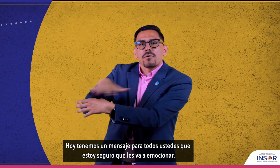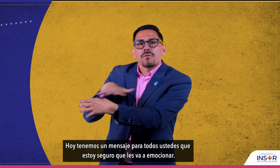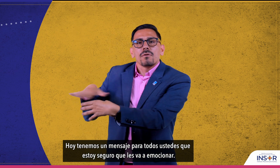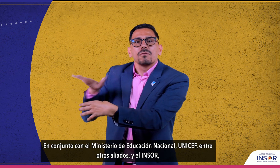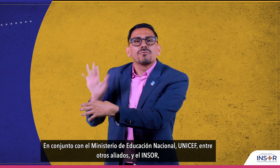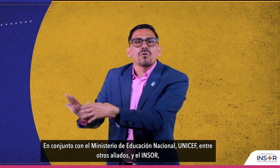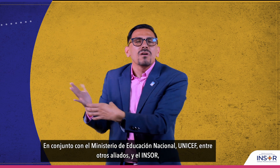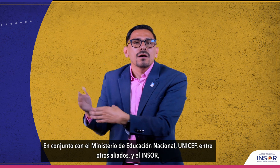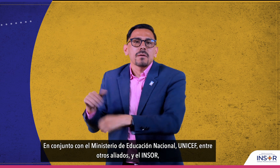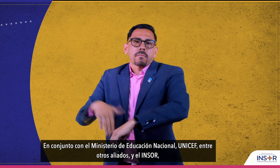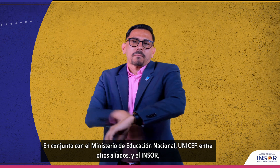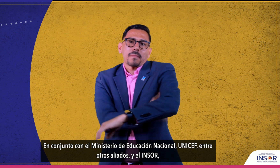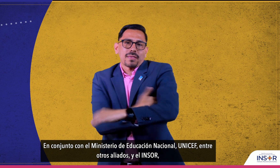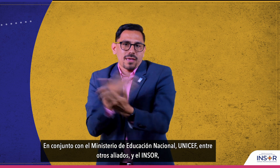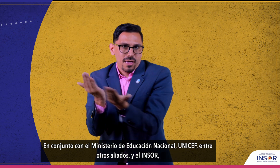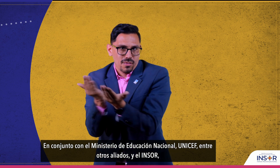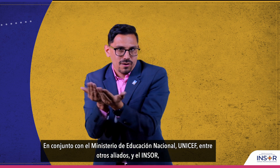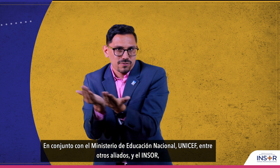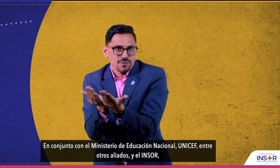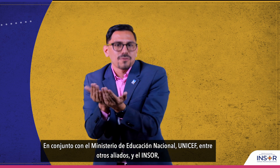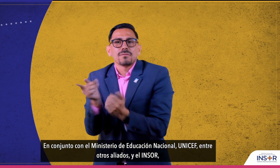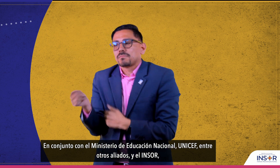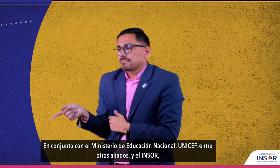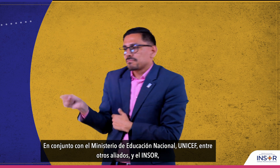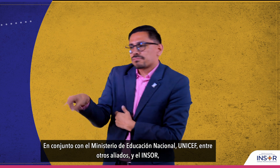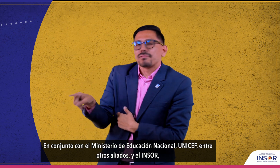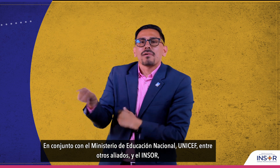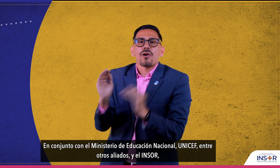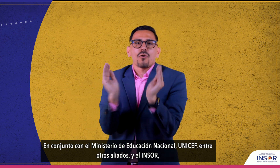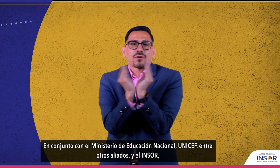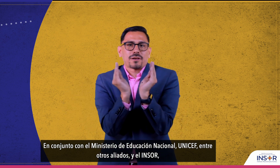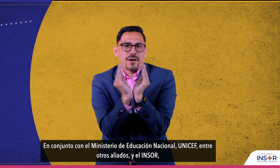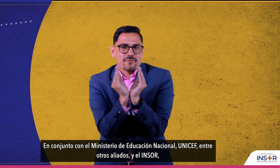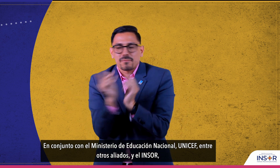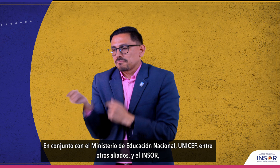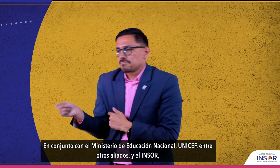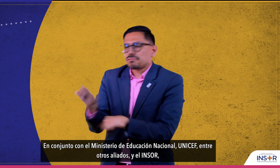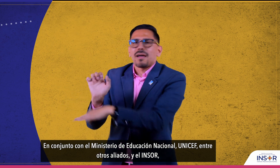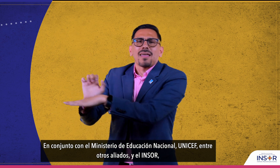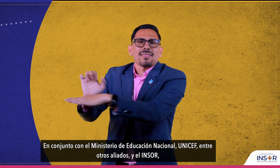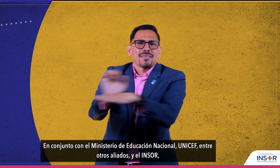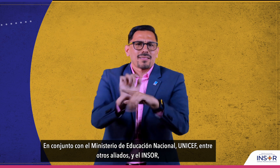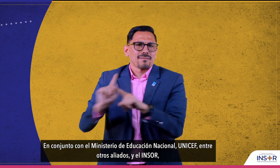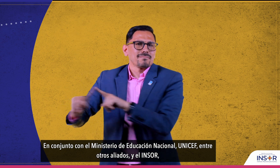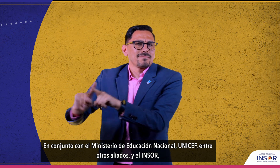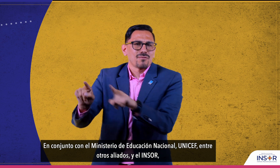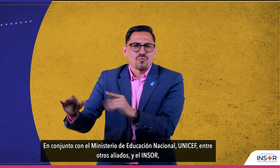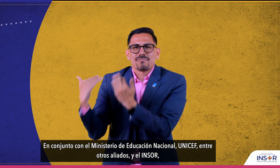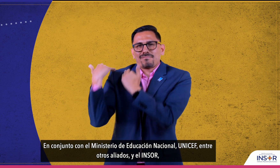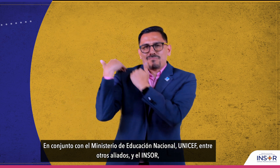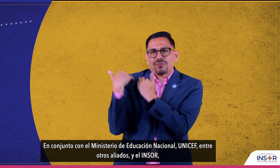En conjunto con el Ministerio de Educación Nacional, UNICEF, entre otros aliados, y el INSOR,